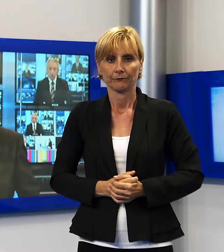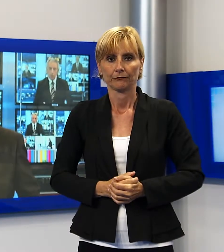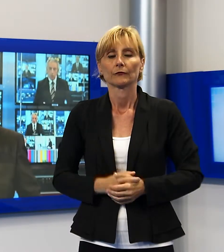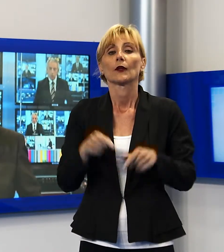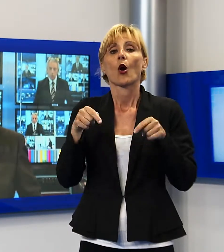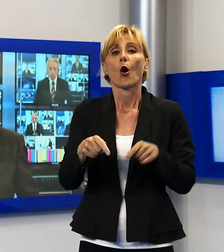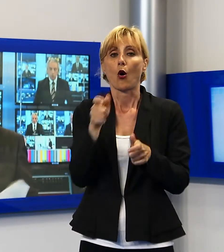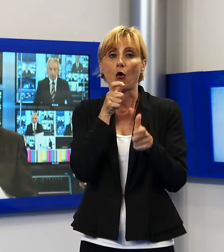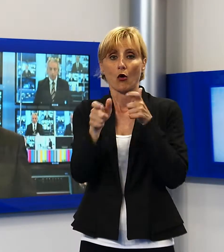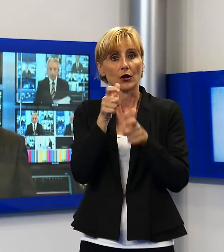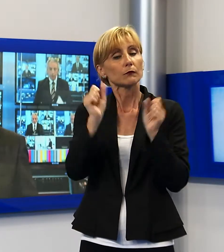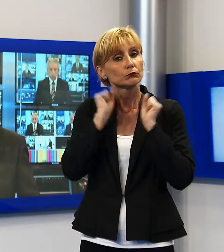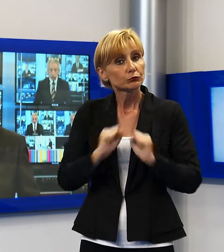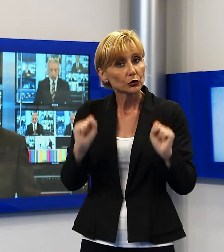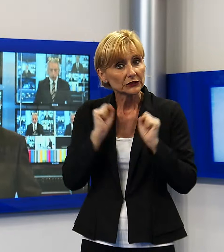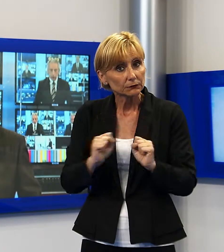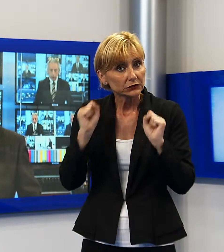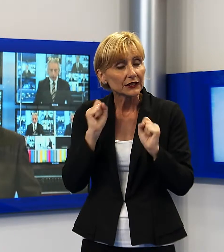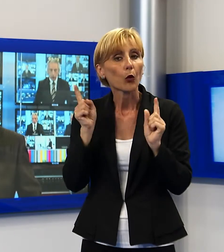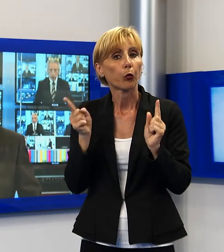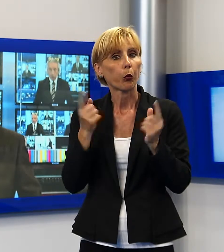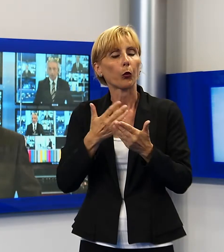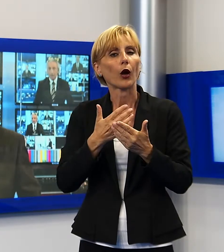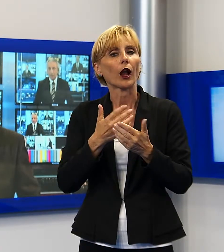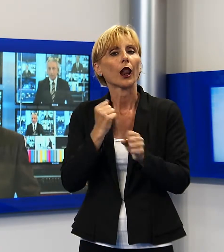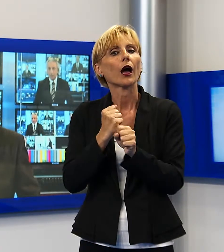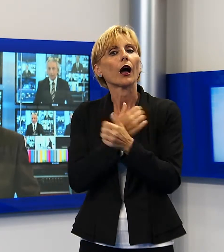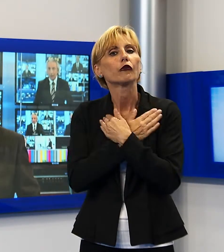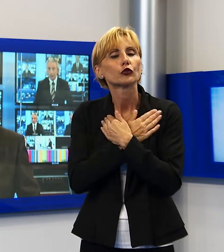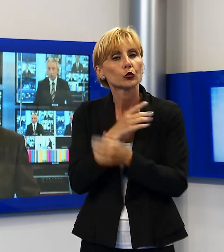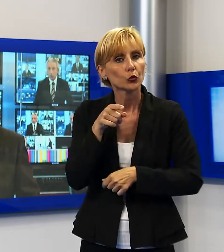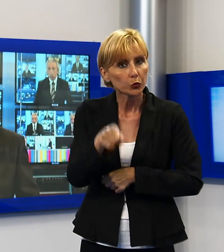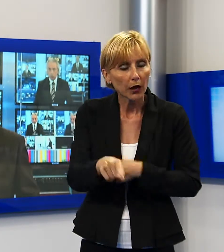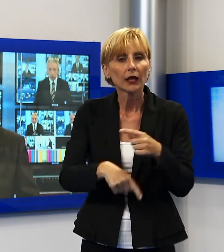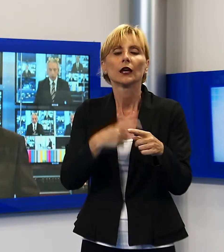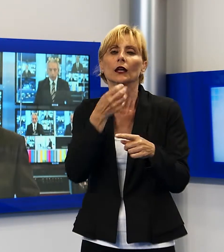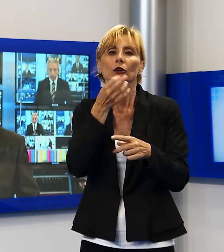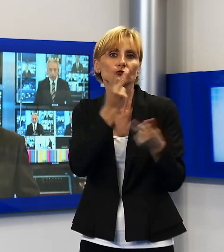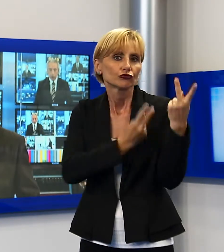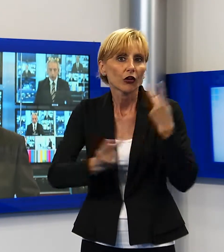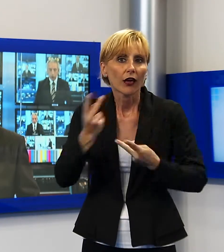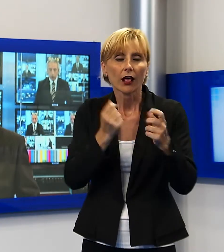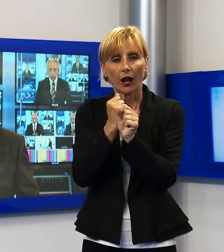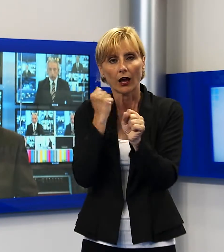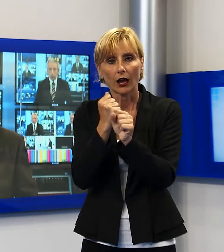possibilità appunto di disoccupati di trovare lavoro, perlomeno con il progetto Ventaglio.